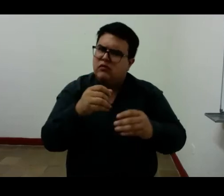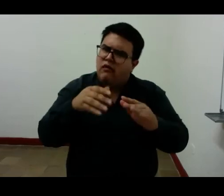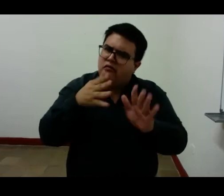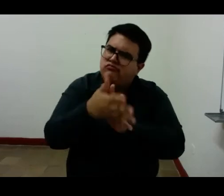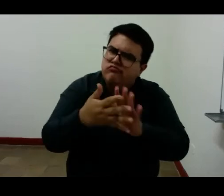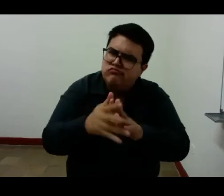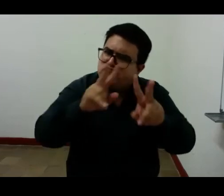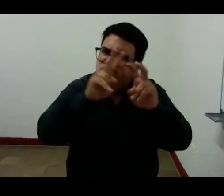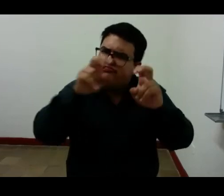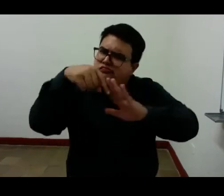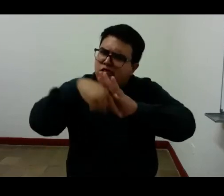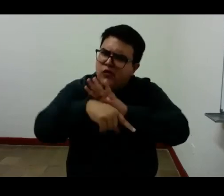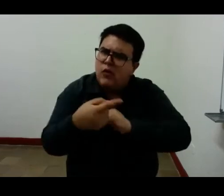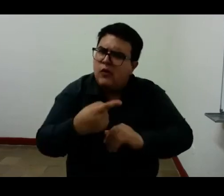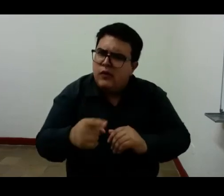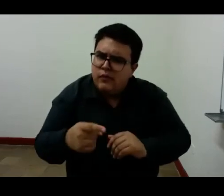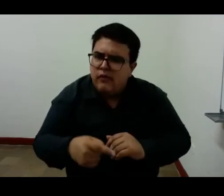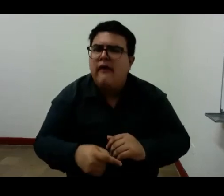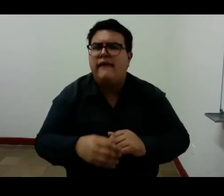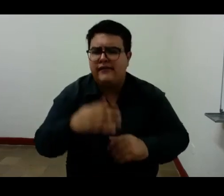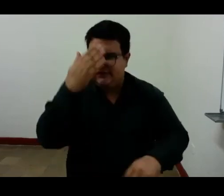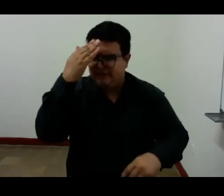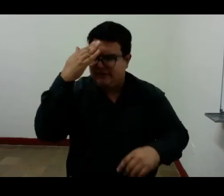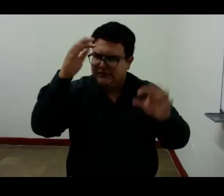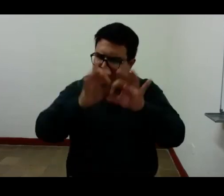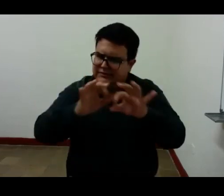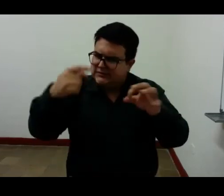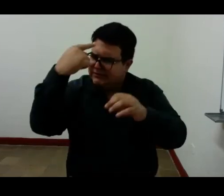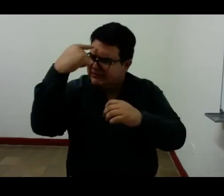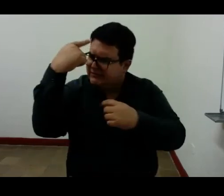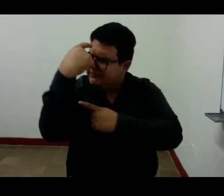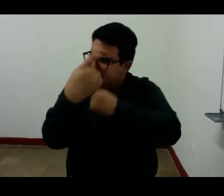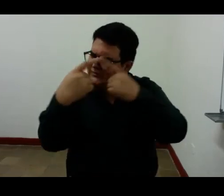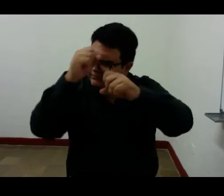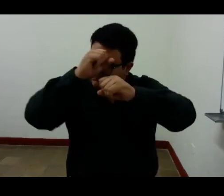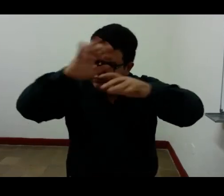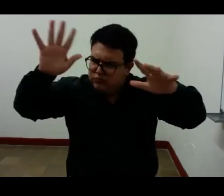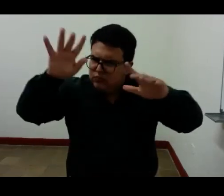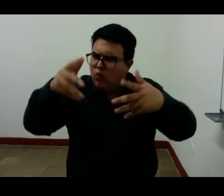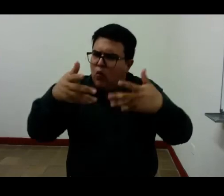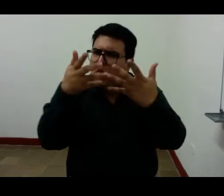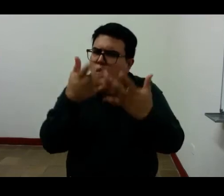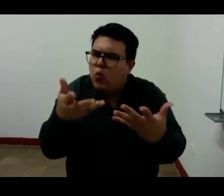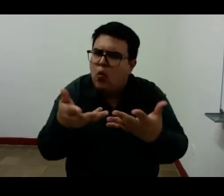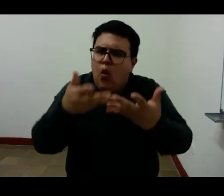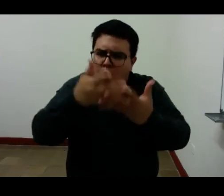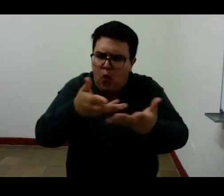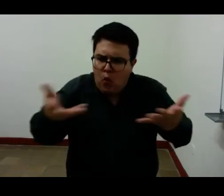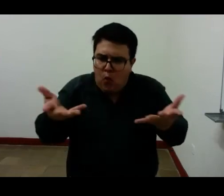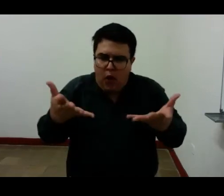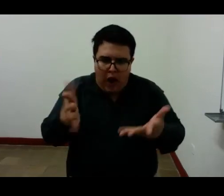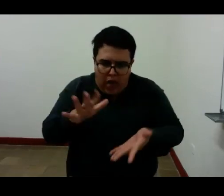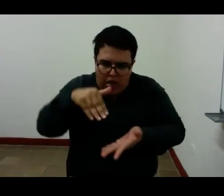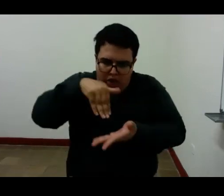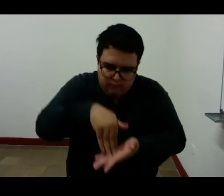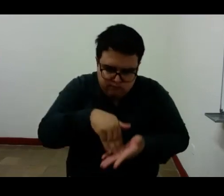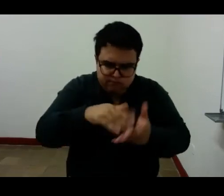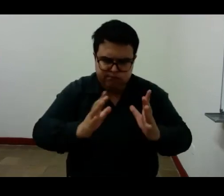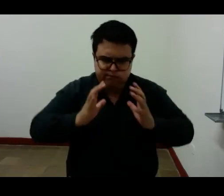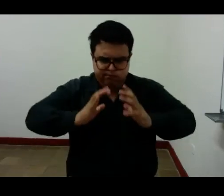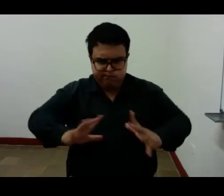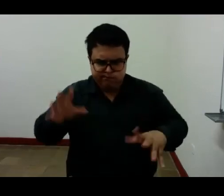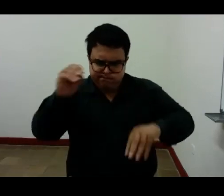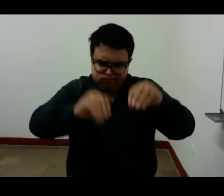descubrirse de manera intensa esta presencia de la corporalidad como